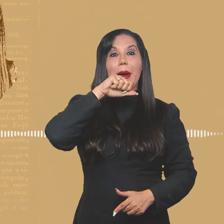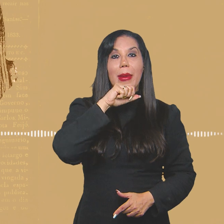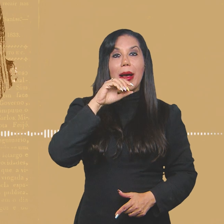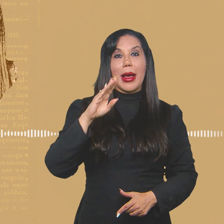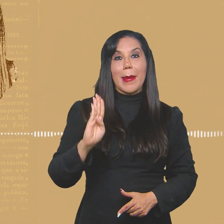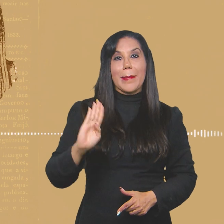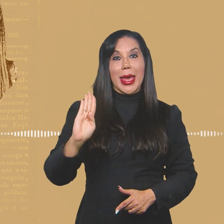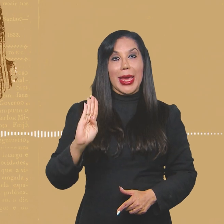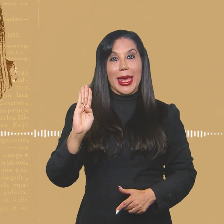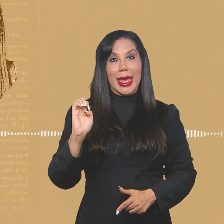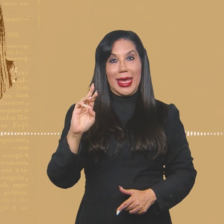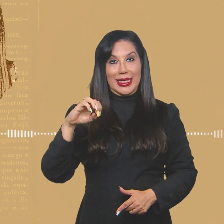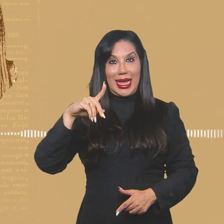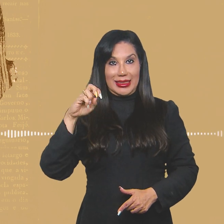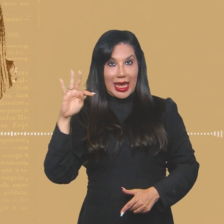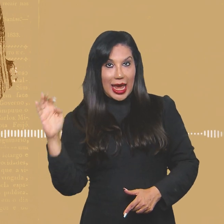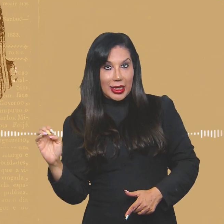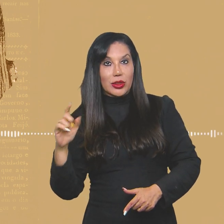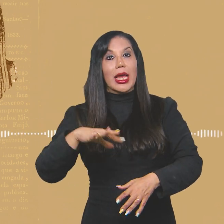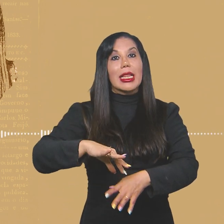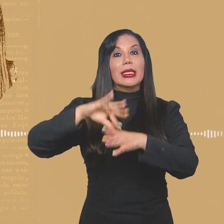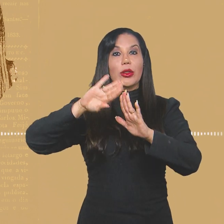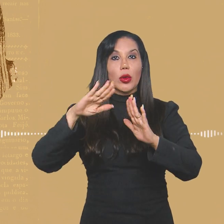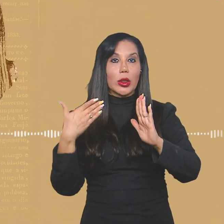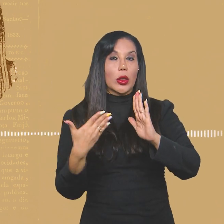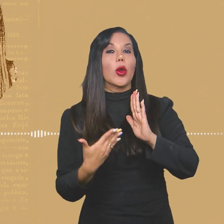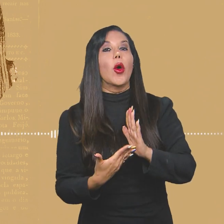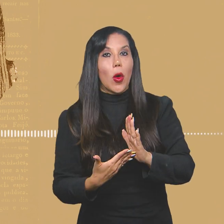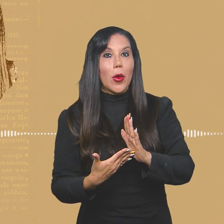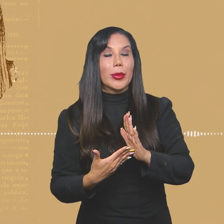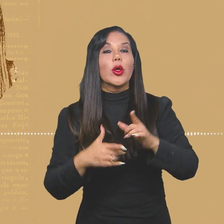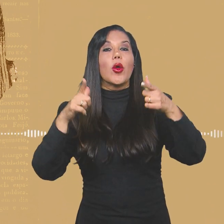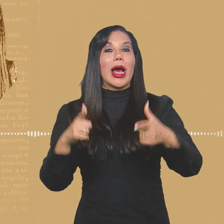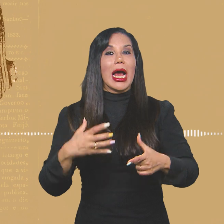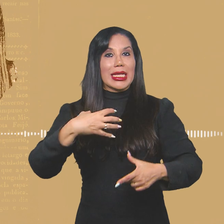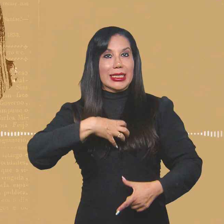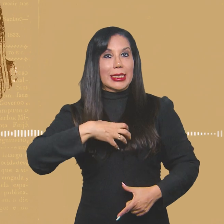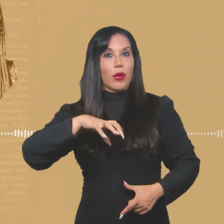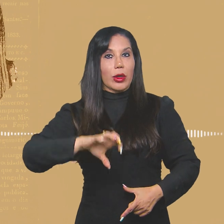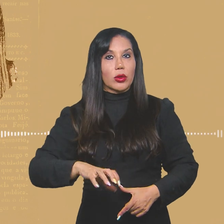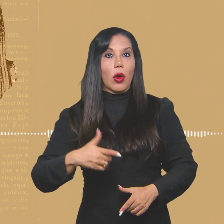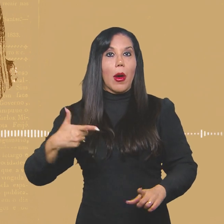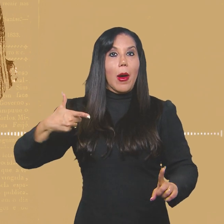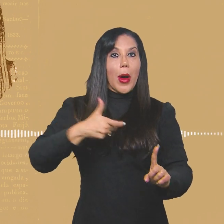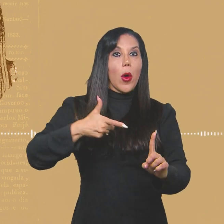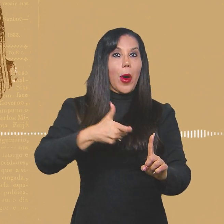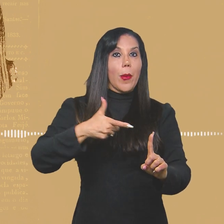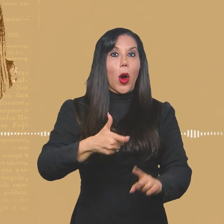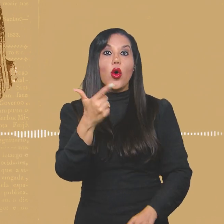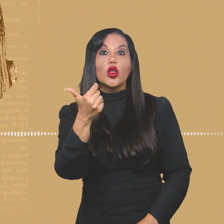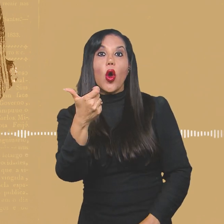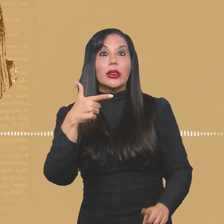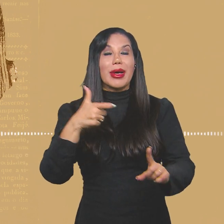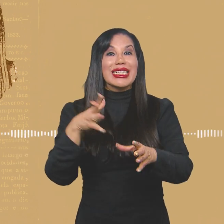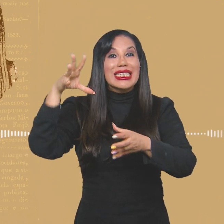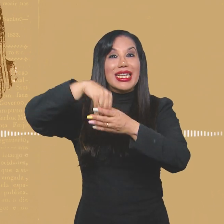líder do quilombo Pitanga dos Palmares, em Simões Filho, na região metropolitana de Salvador, foi executada com 12 tiros dentro